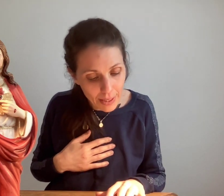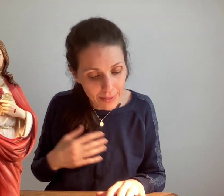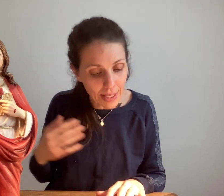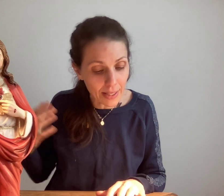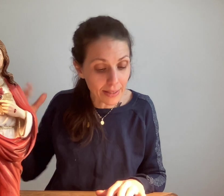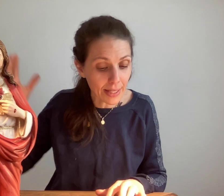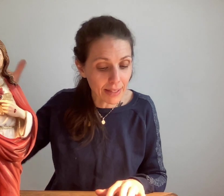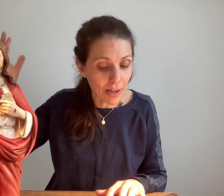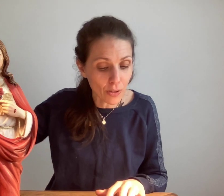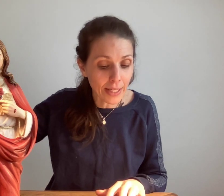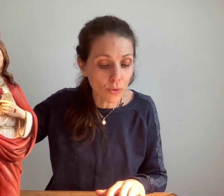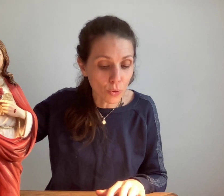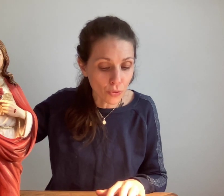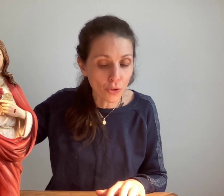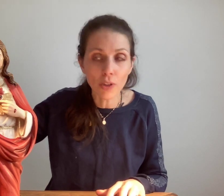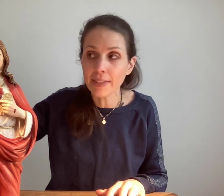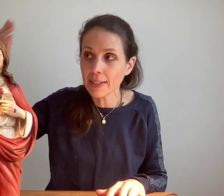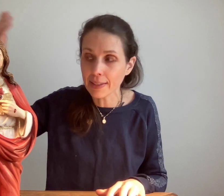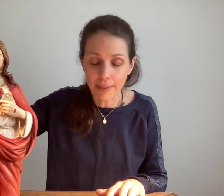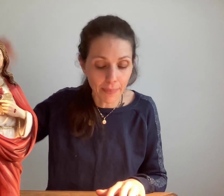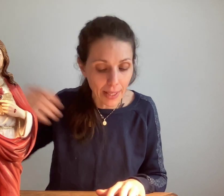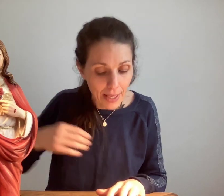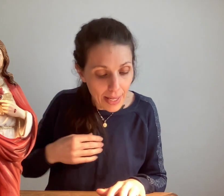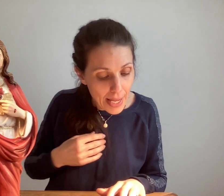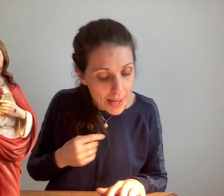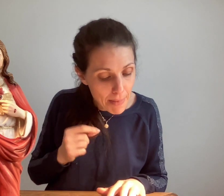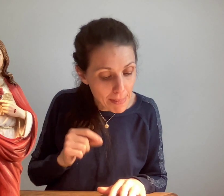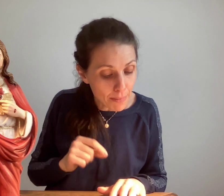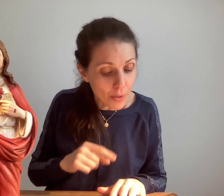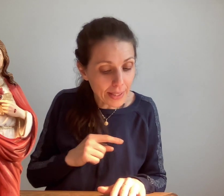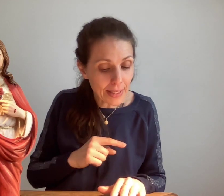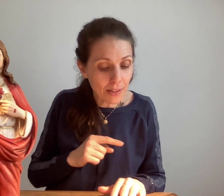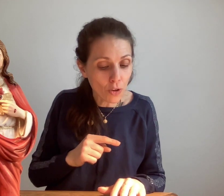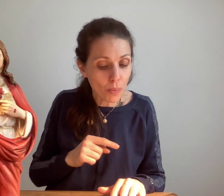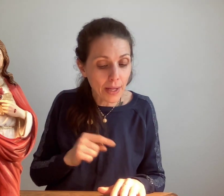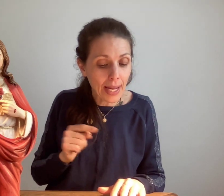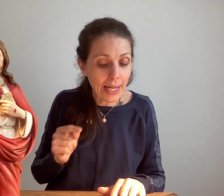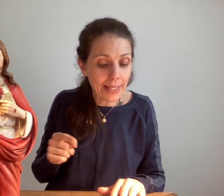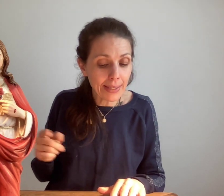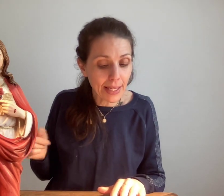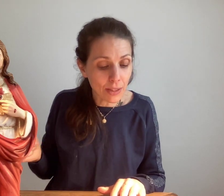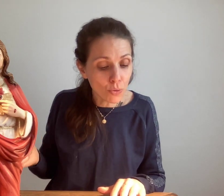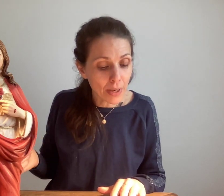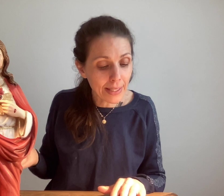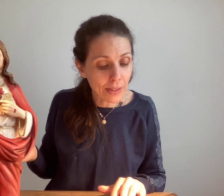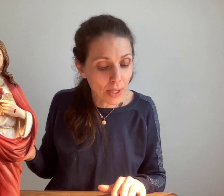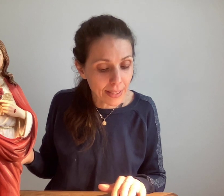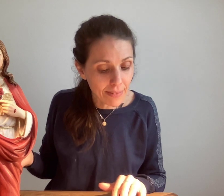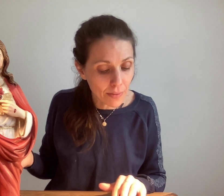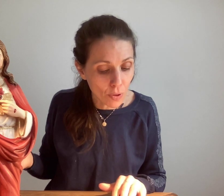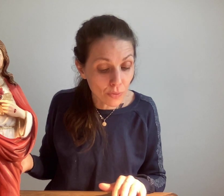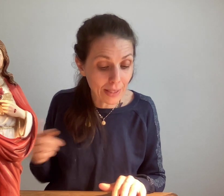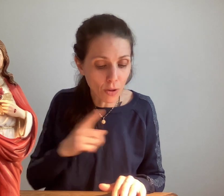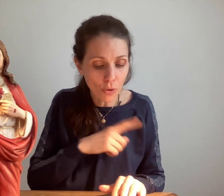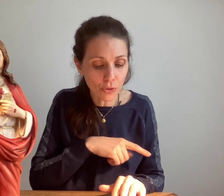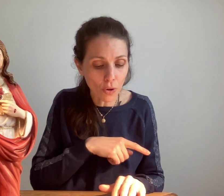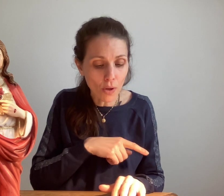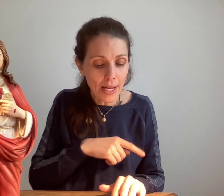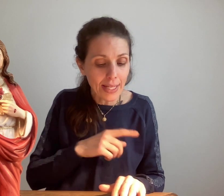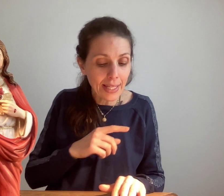celle qui va renaître donc au seuil de l'éternité. Ma maman est un exemple elle qui était la nouvelle-née de la divine volonté dans le temps et